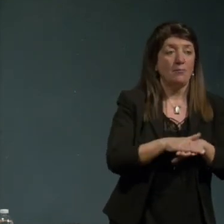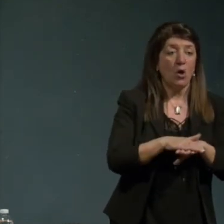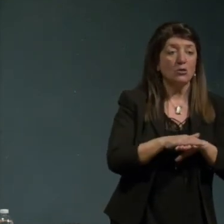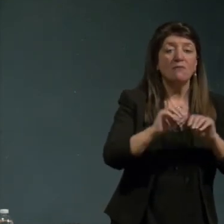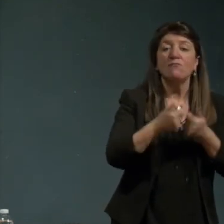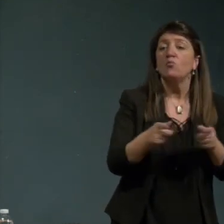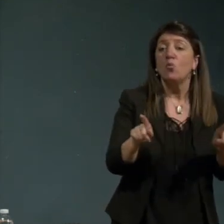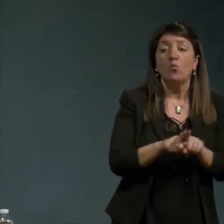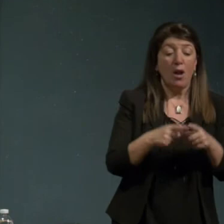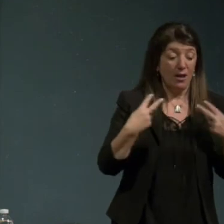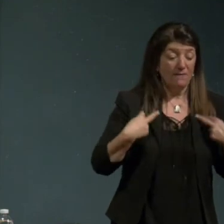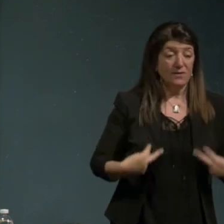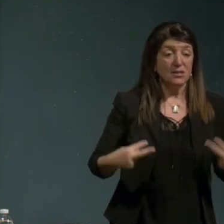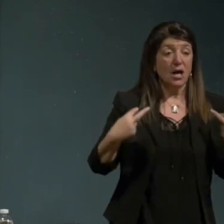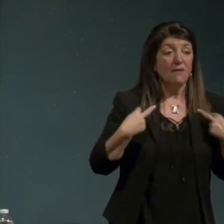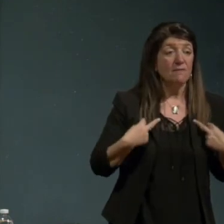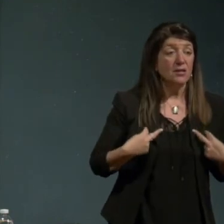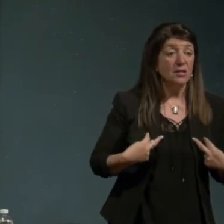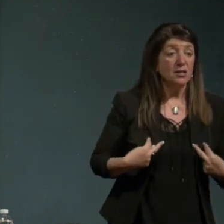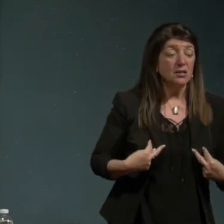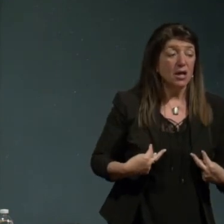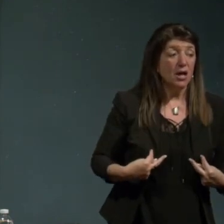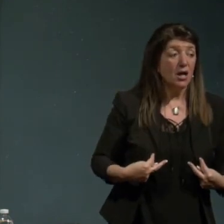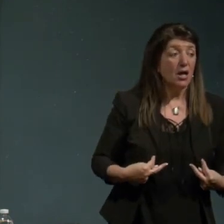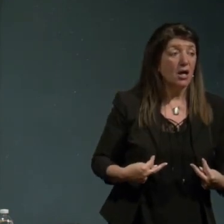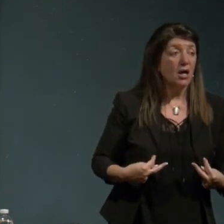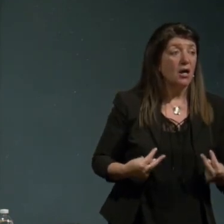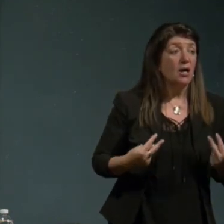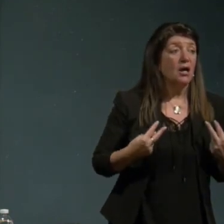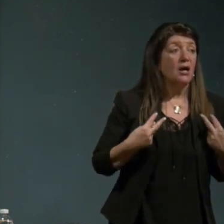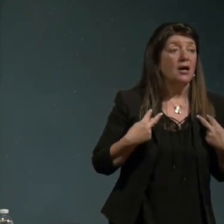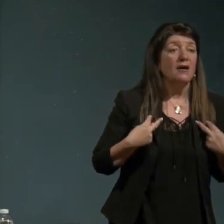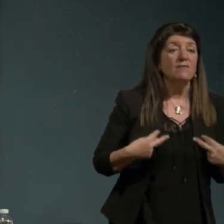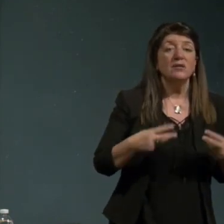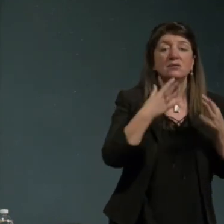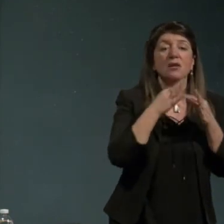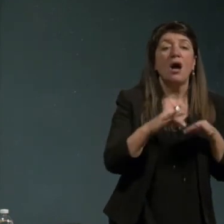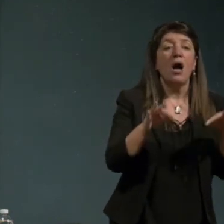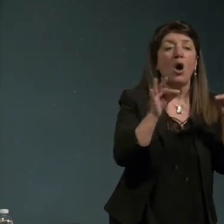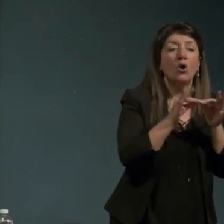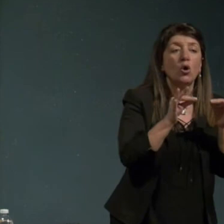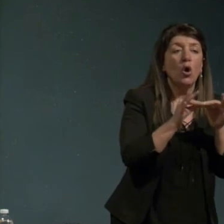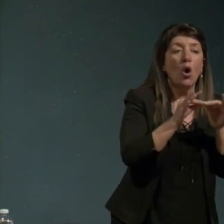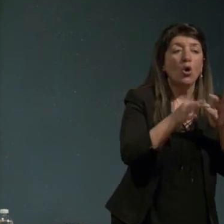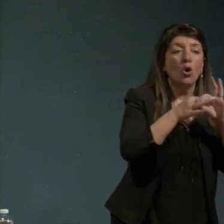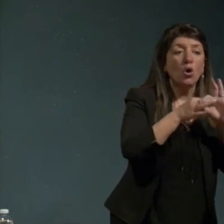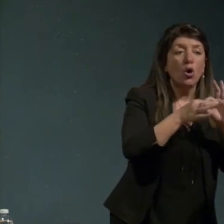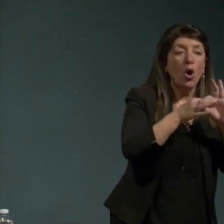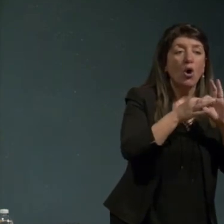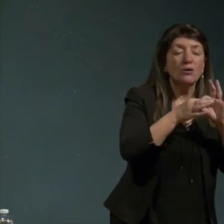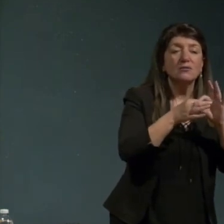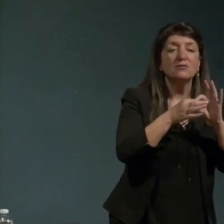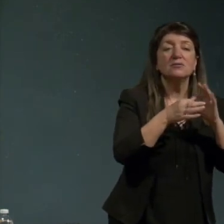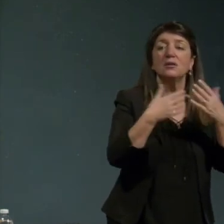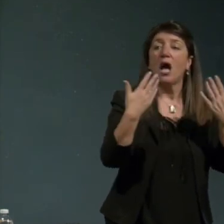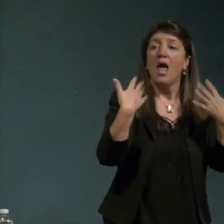stesso in la vita la vita si vede e allo stesso tempo la concordia la unione dell'ecosistema della